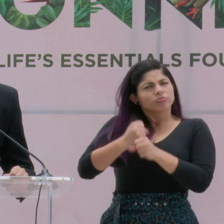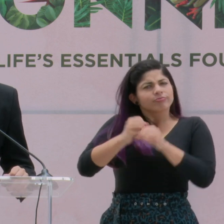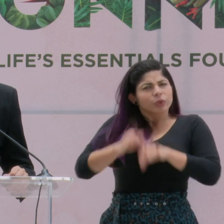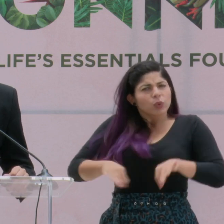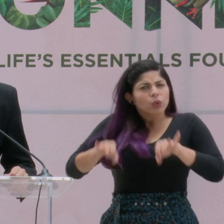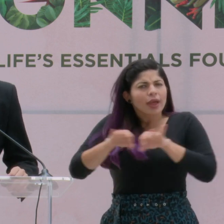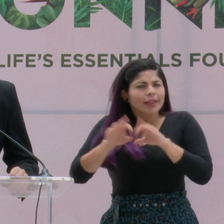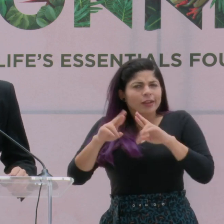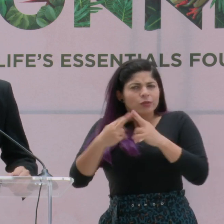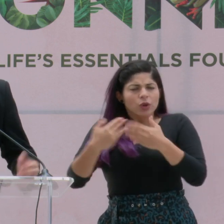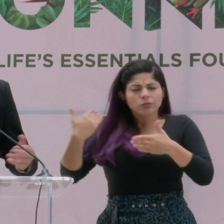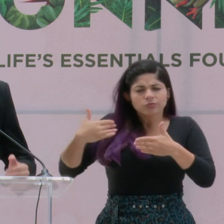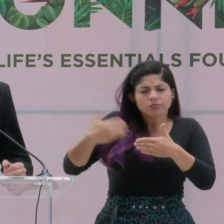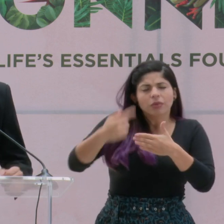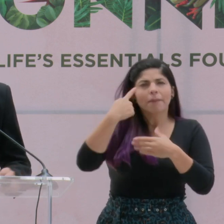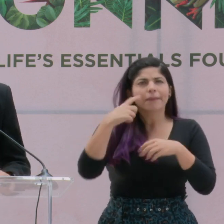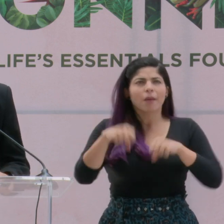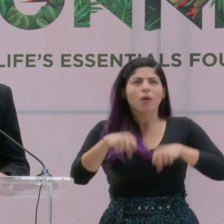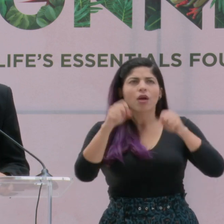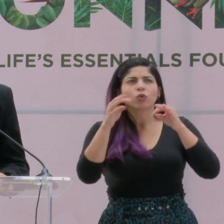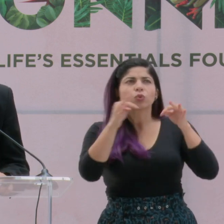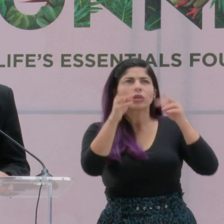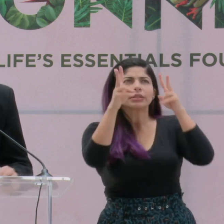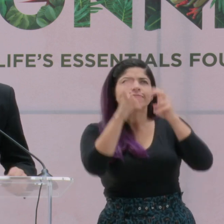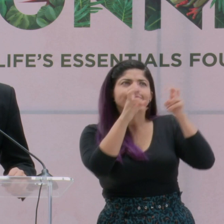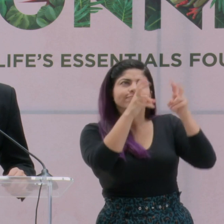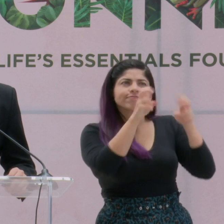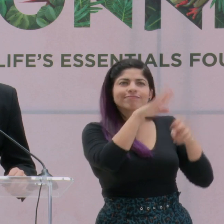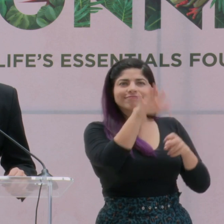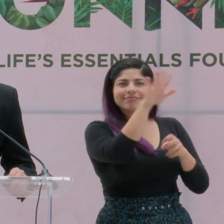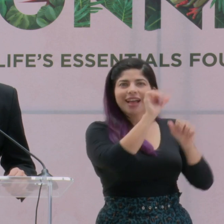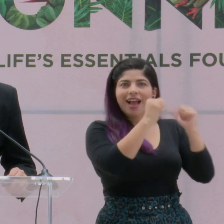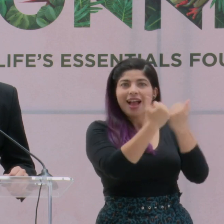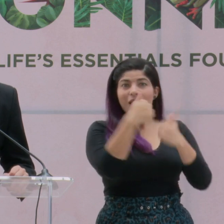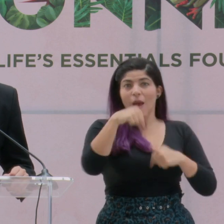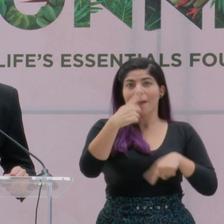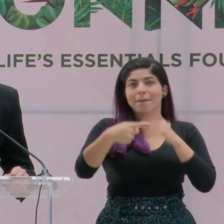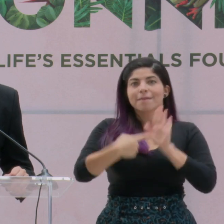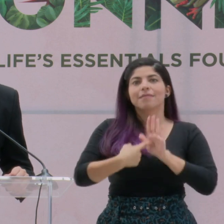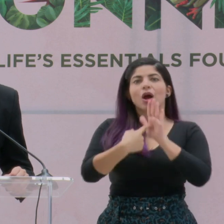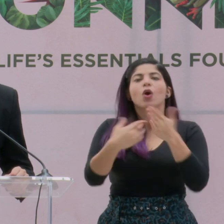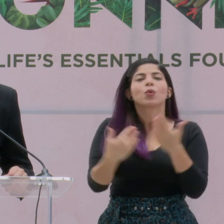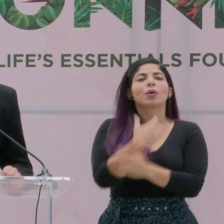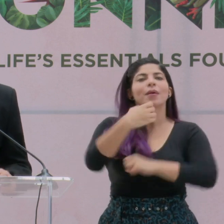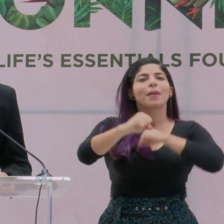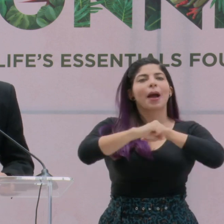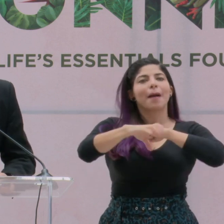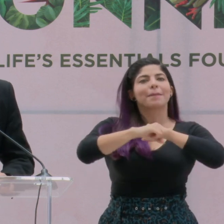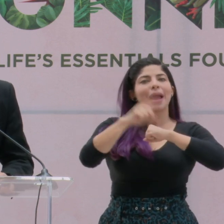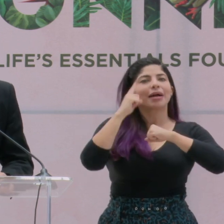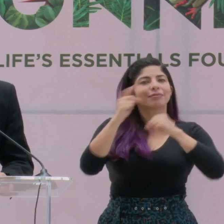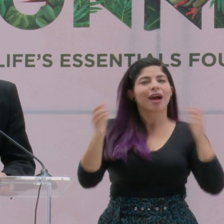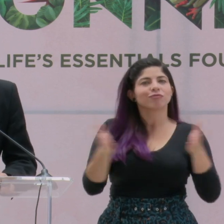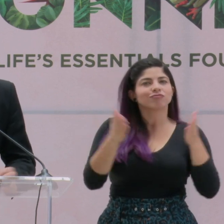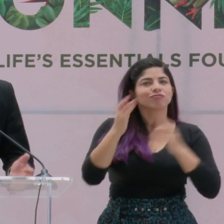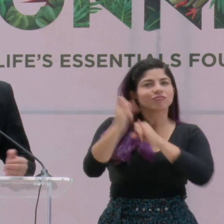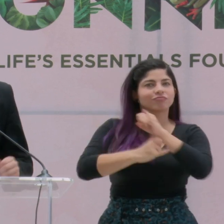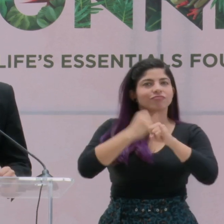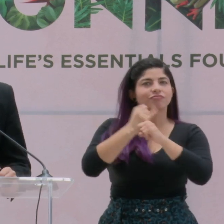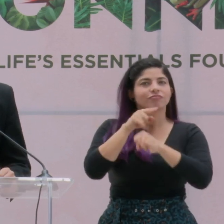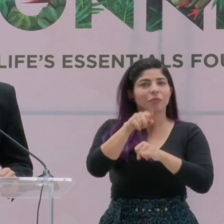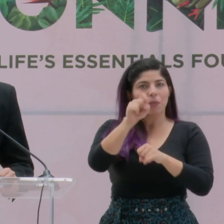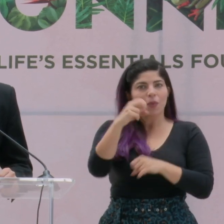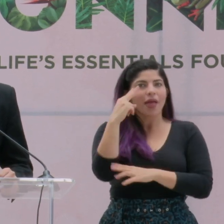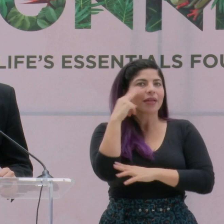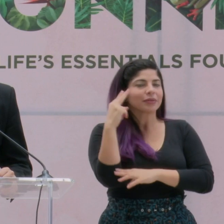acciones para la atracción de turistas en dicha región. Y hoy nos presenta la nueva campaña de promoción internacional que